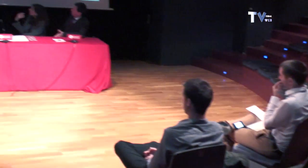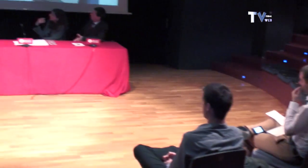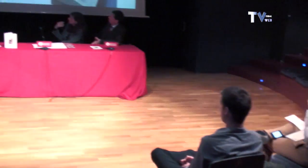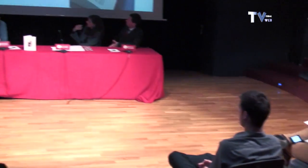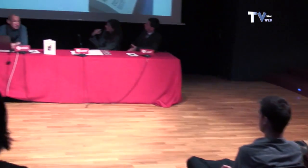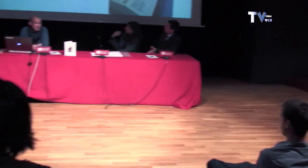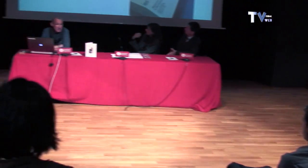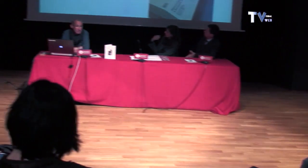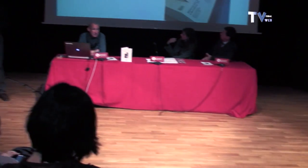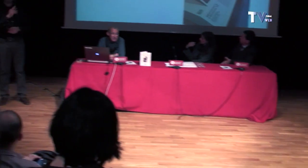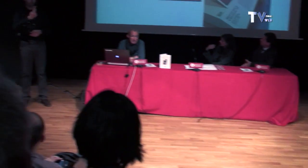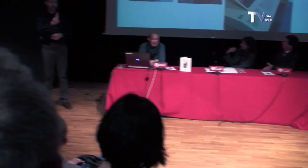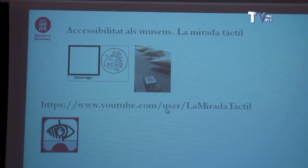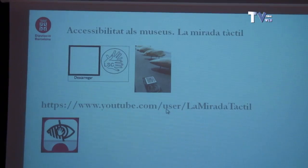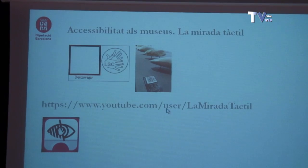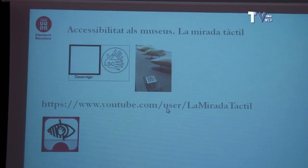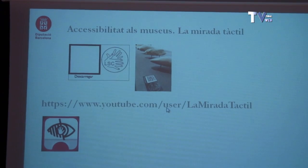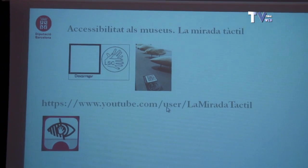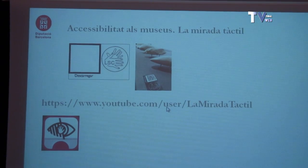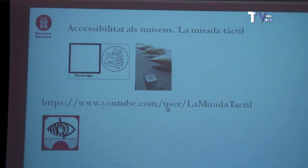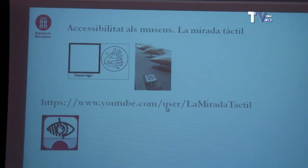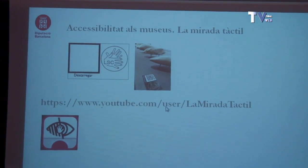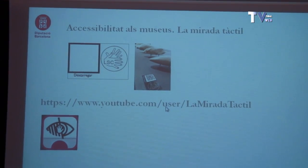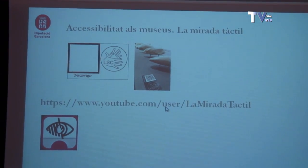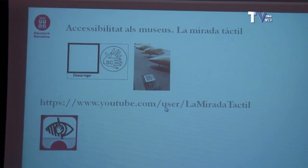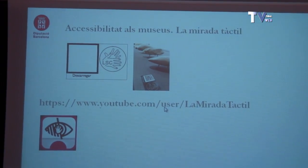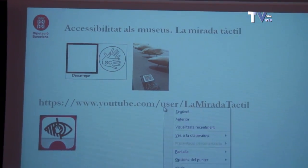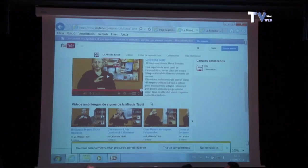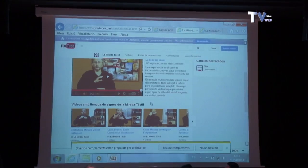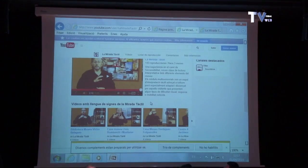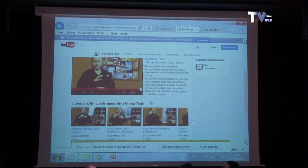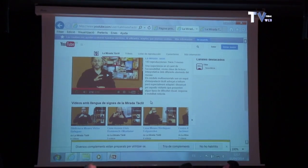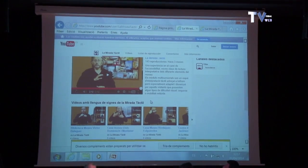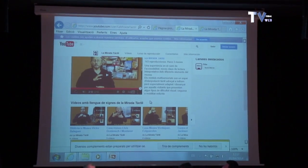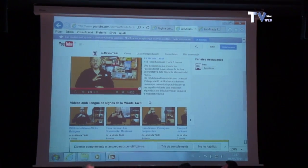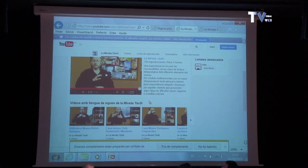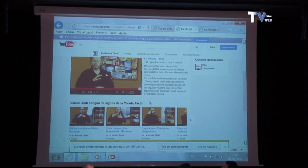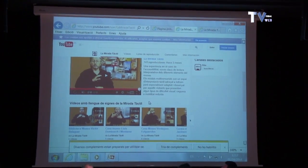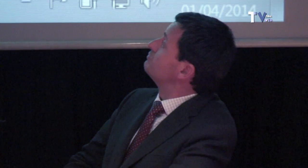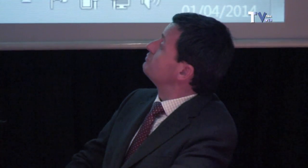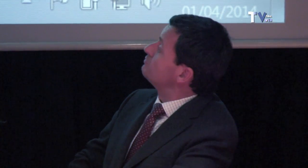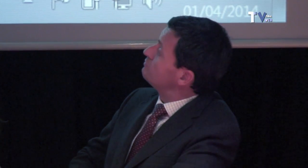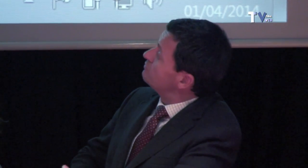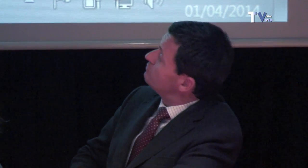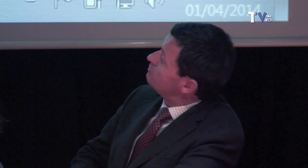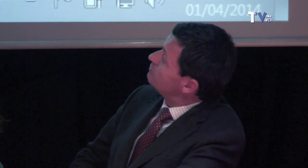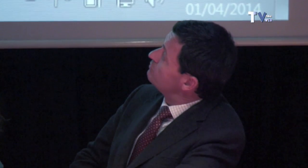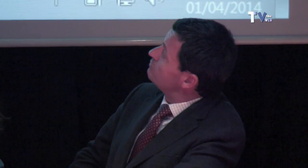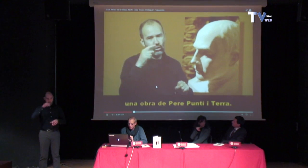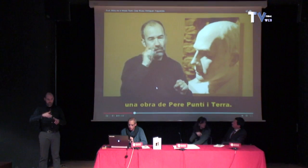tampoc és, diguem-ne, a saber d'aquests vídeos per nosaltres. I també cadascun dels museus també els tenim recollits. i cadascun